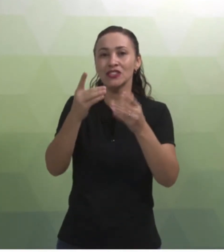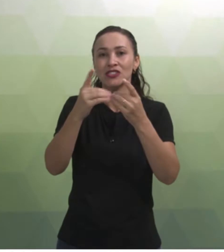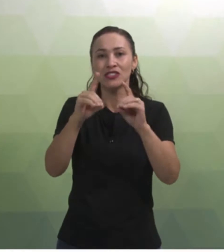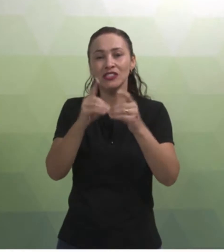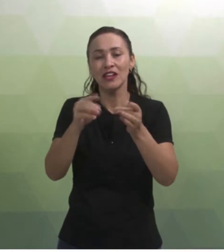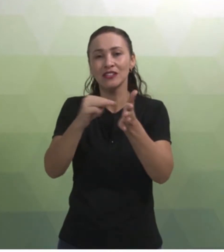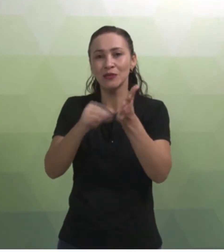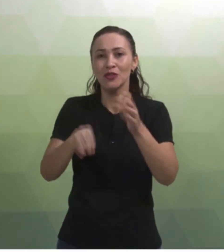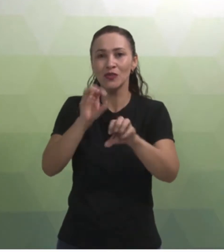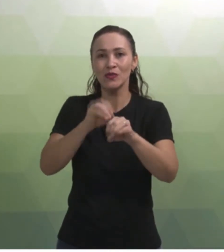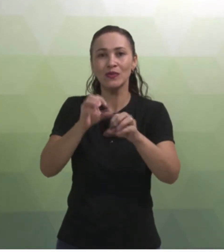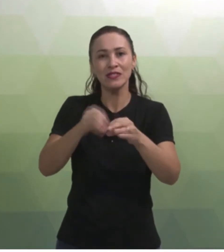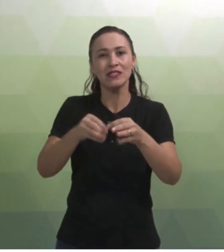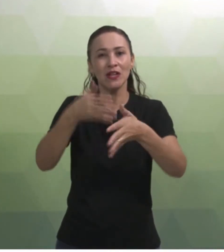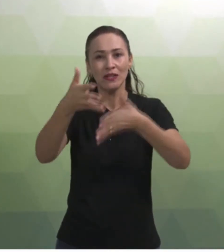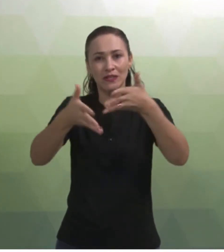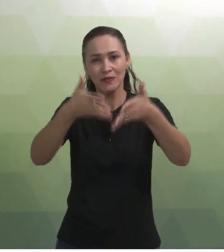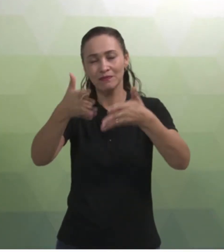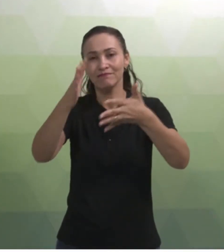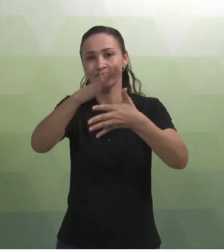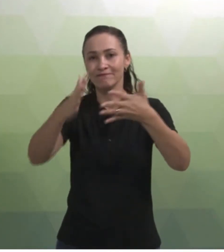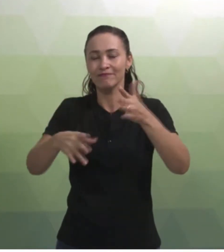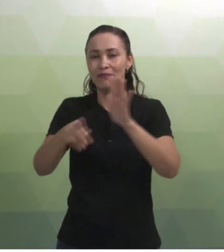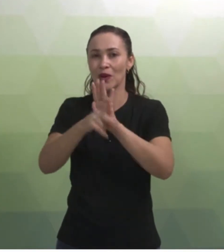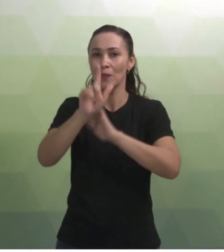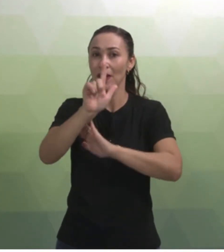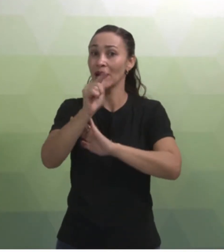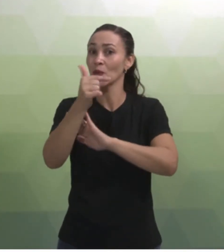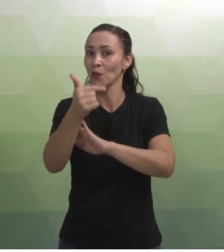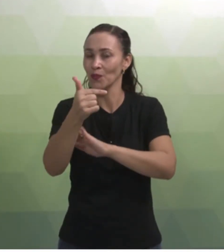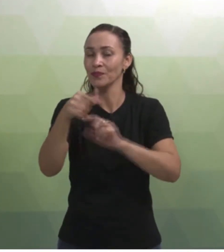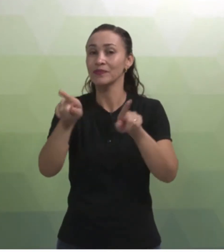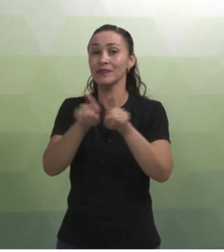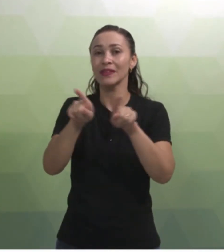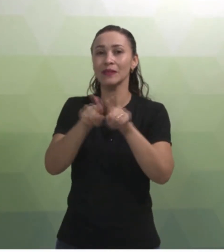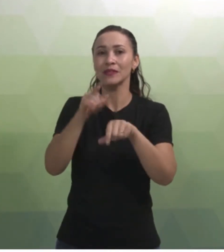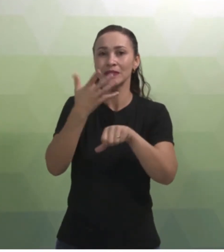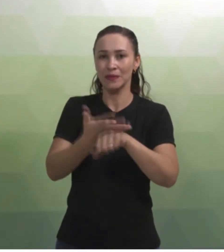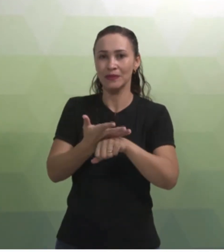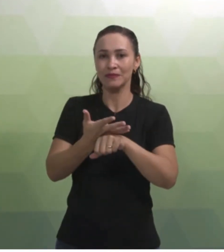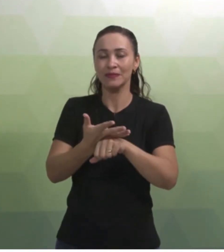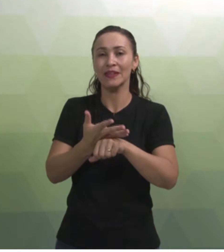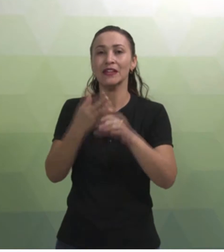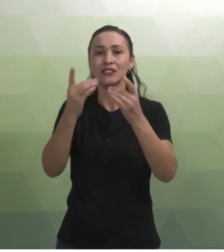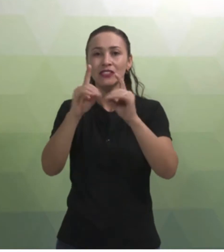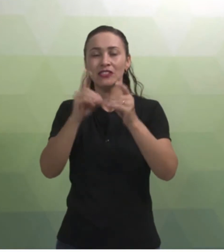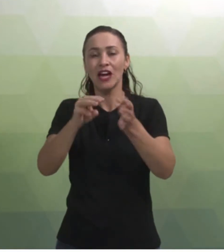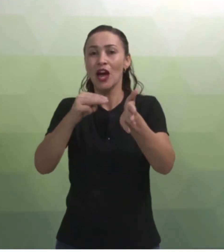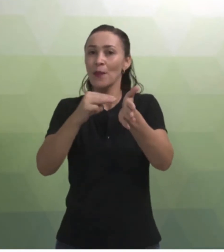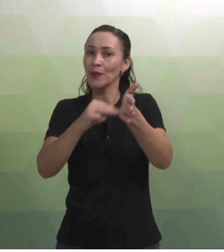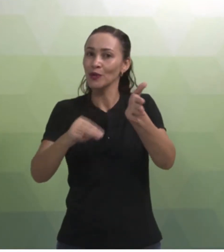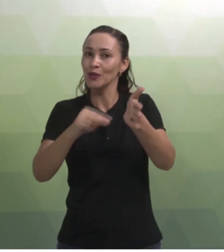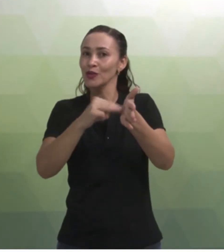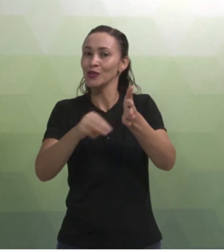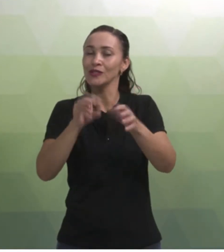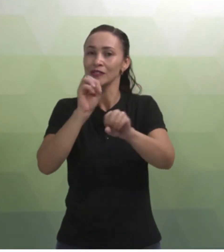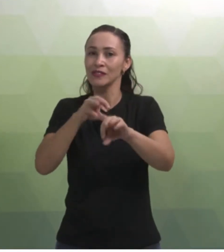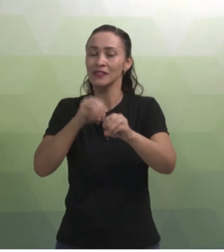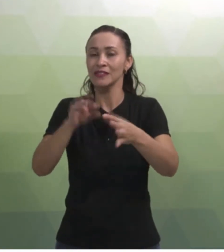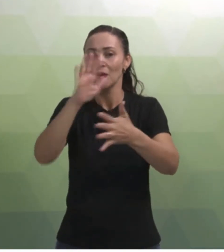metodologia de ensino em língua de sinais brasileira, como L1 e didática e metodologia de ensino em língua de sinais